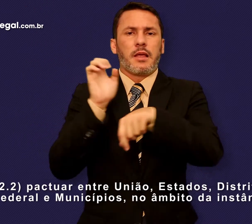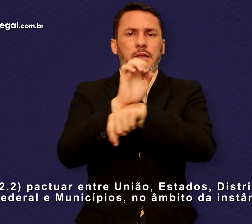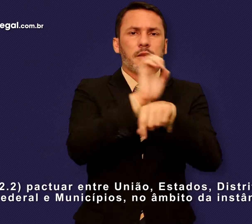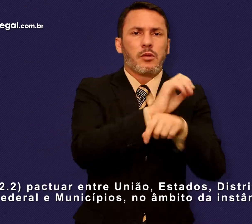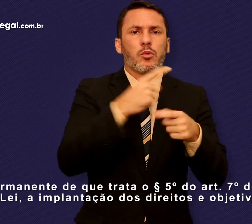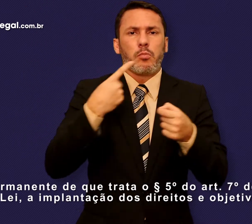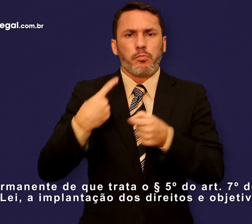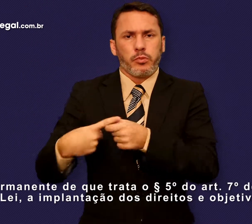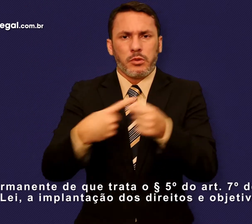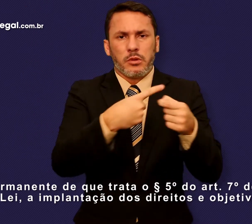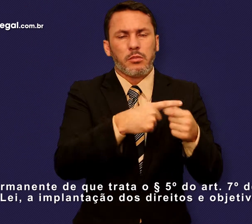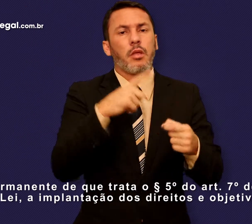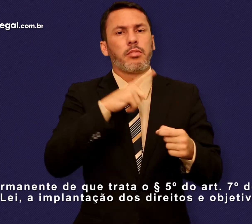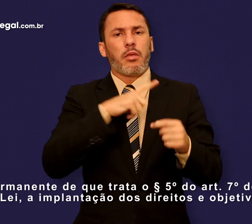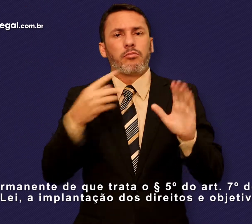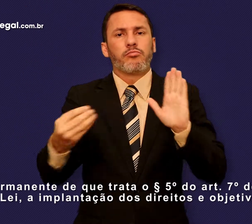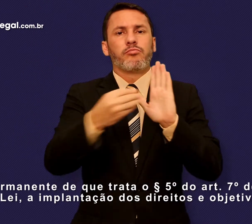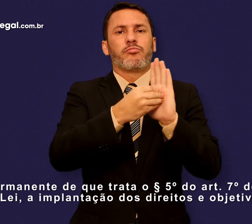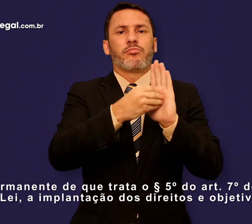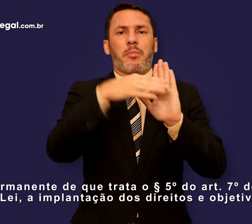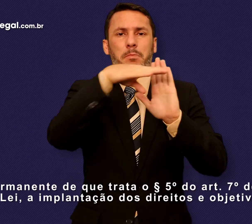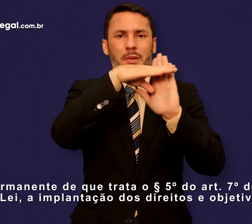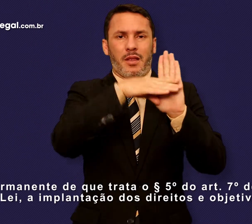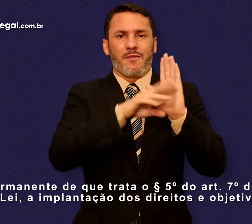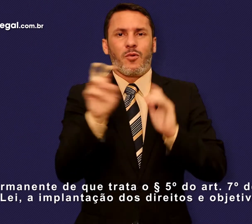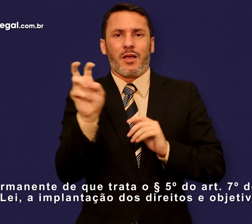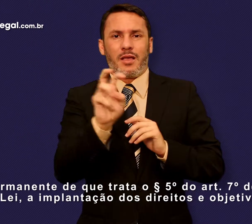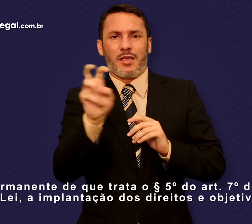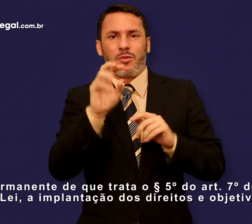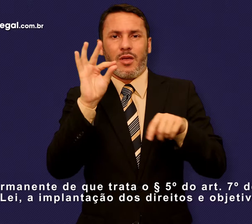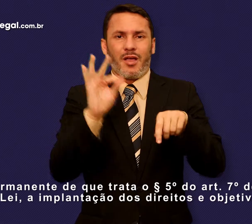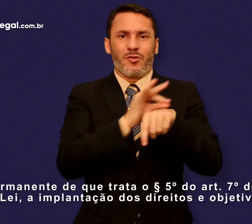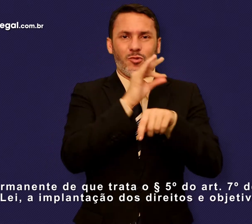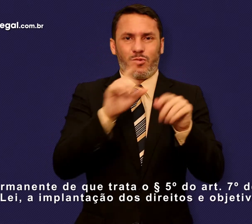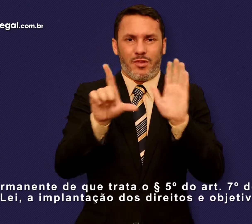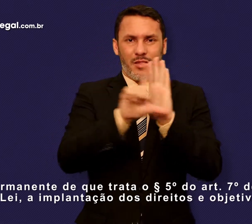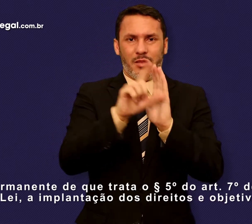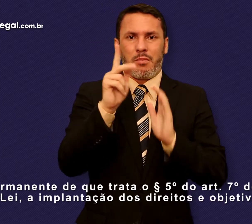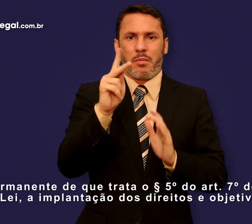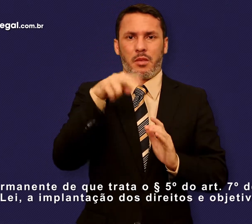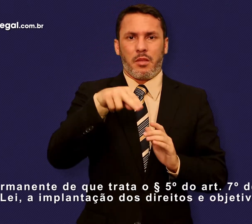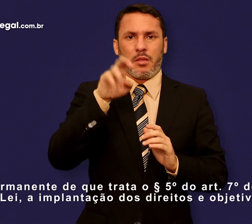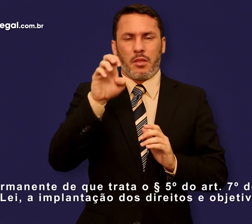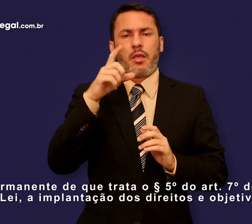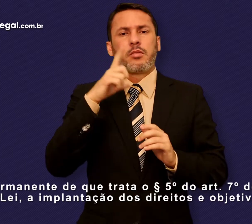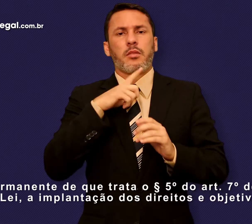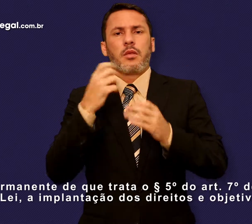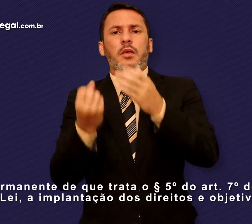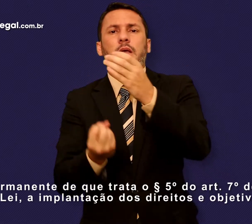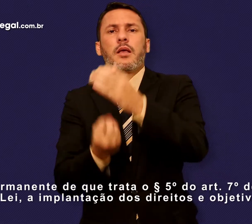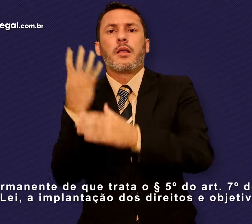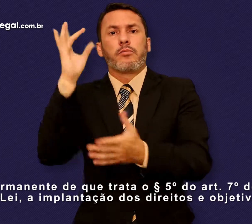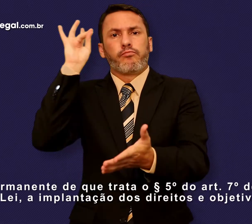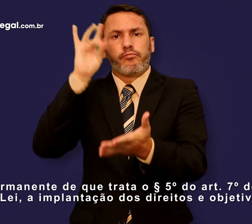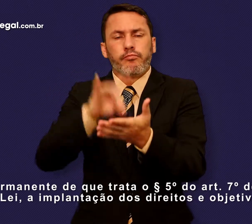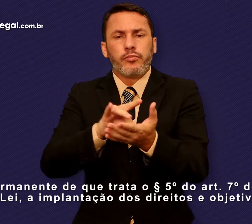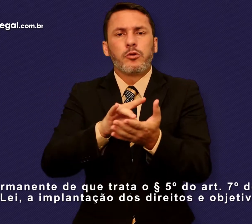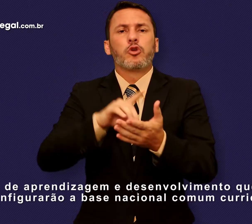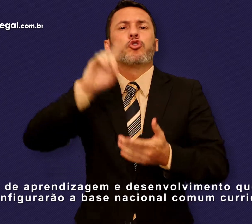instância permanente de que trata o parágrafo 5º do artigo 7º desta Lei, a implantação dos direitos e objetivos de